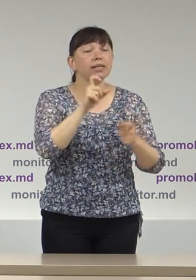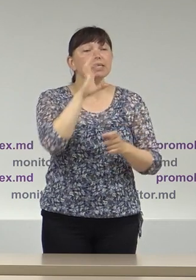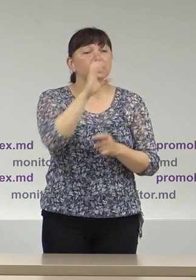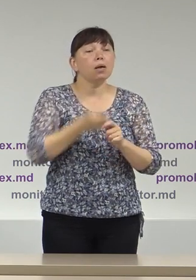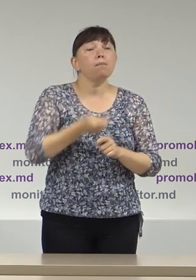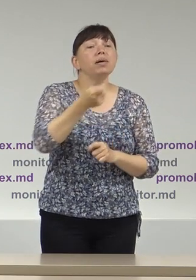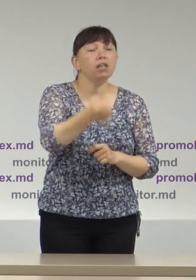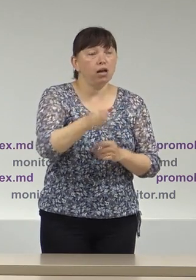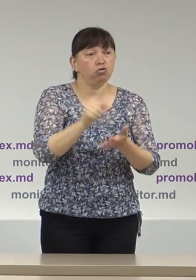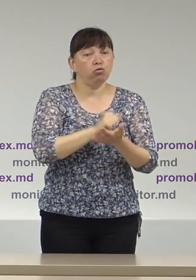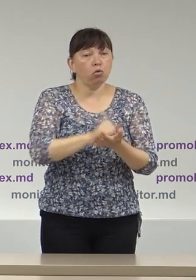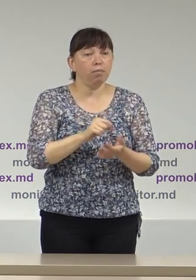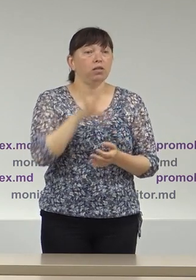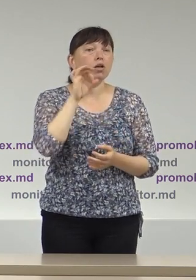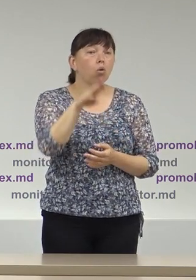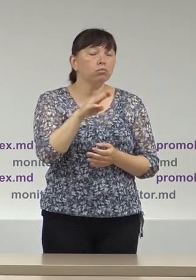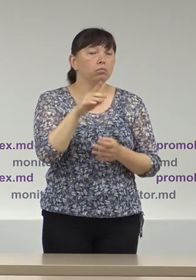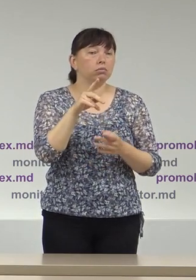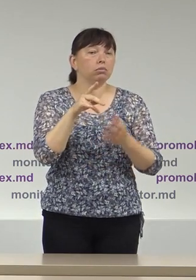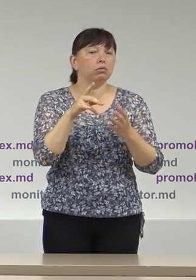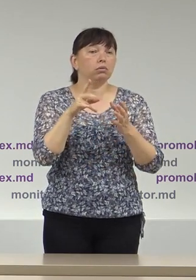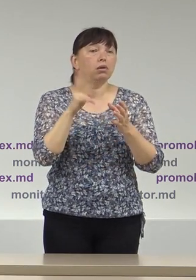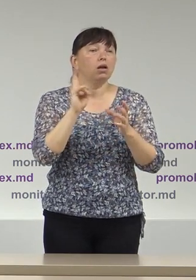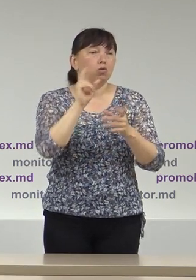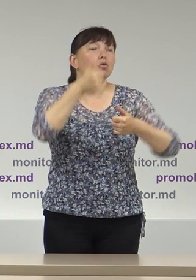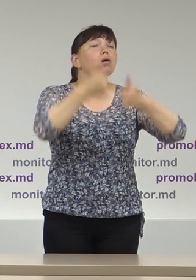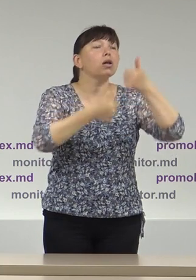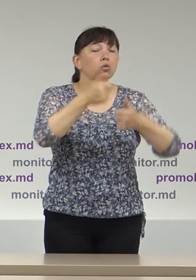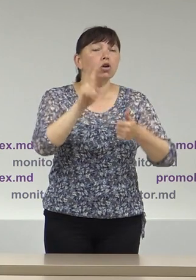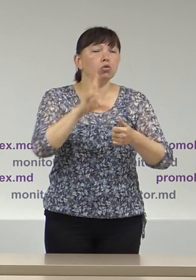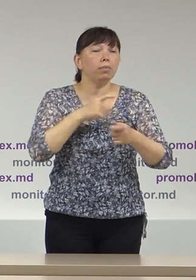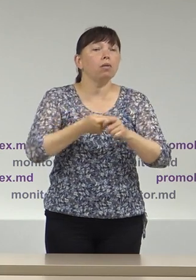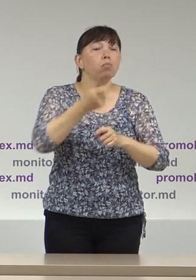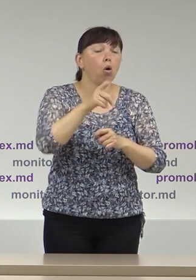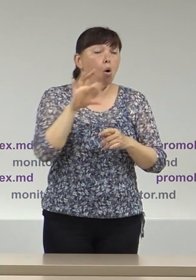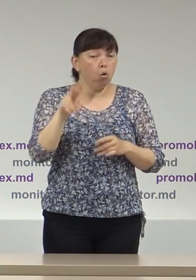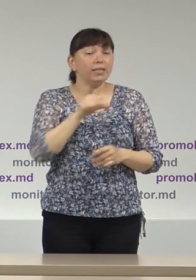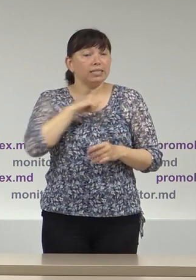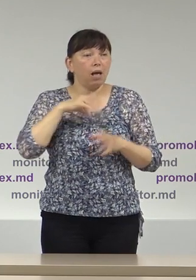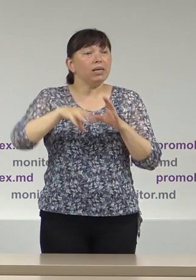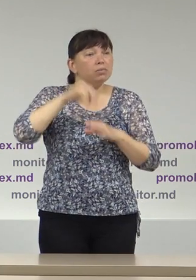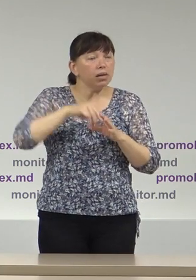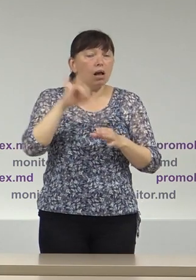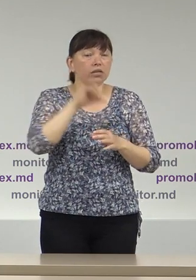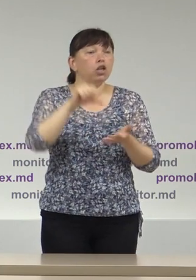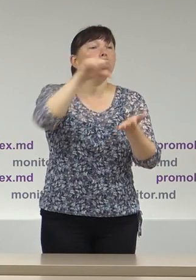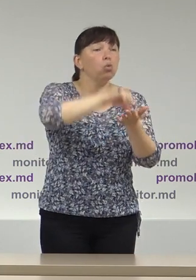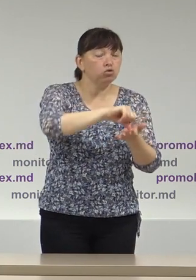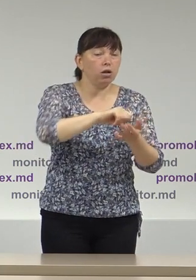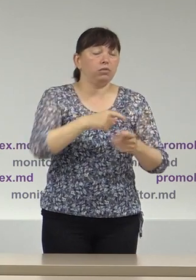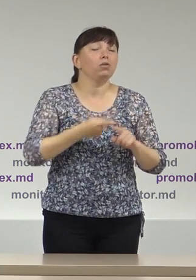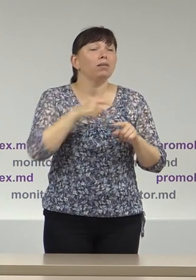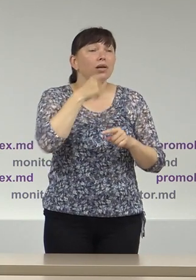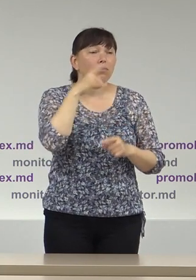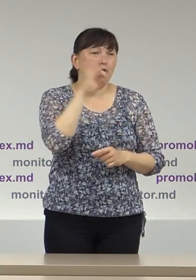către un potențial concurent electoral care a depus-o și în calitate de legător, cum vorbeam mai sus, este vorba de Partidul Unității